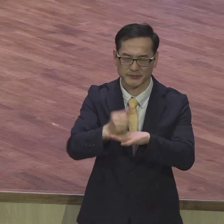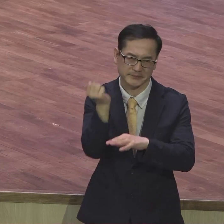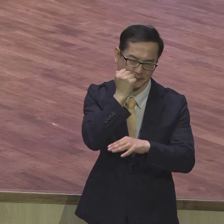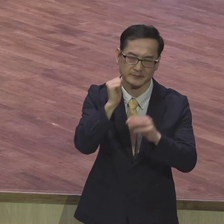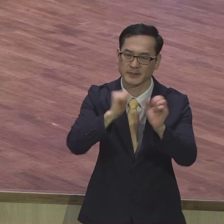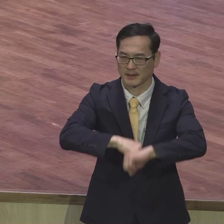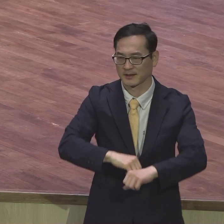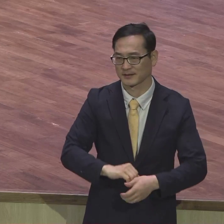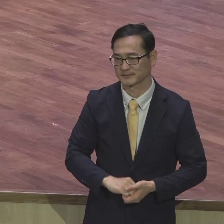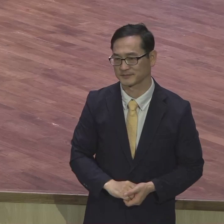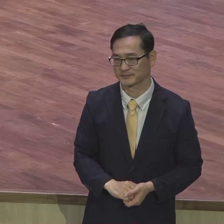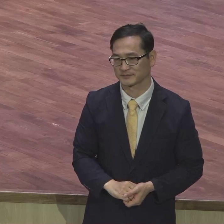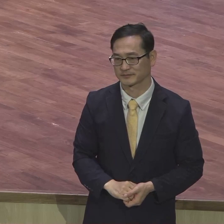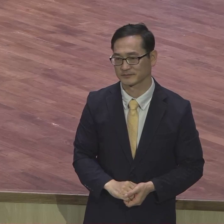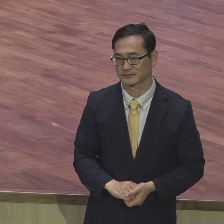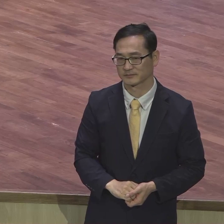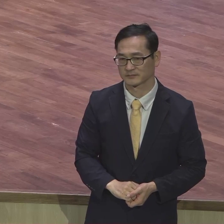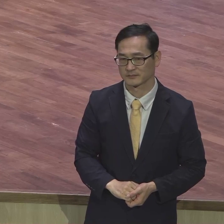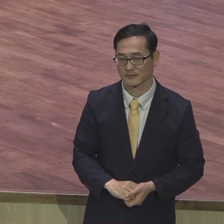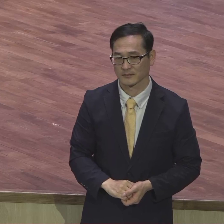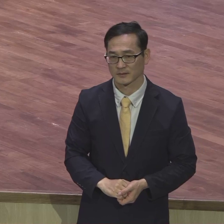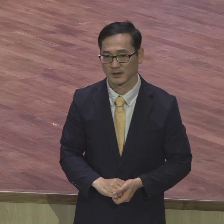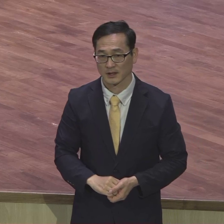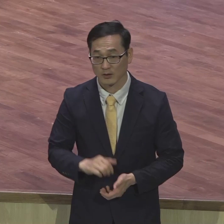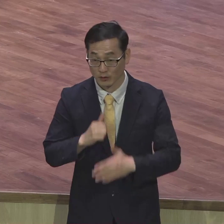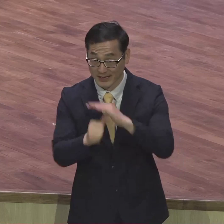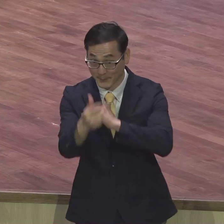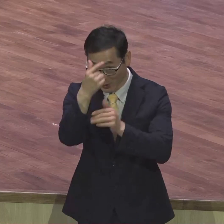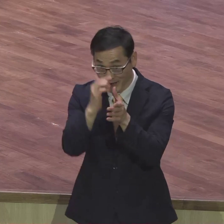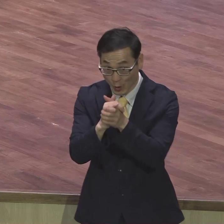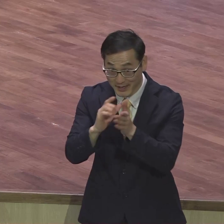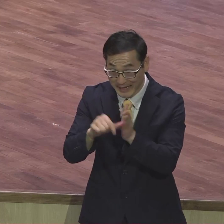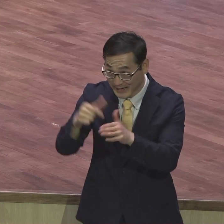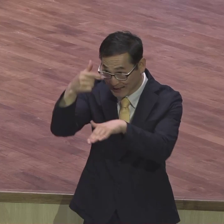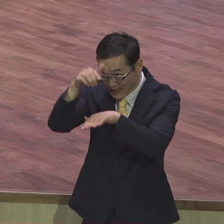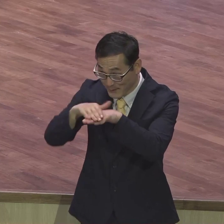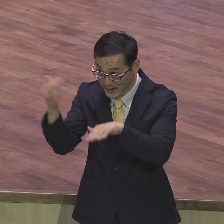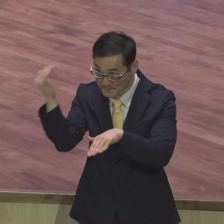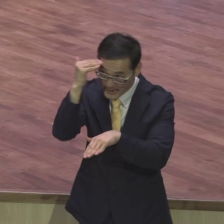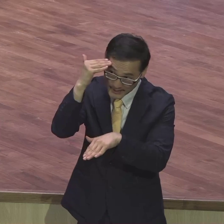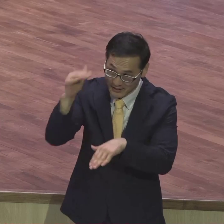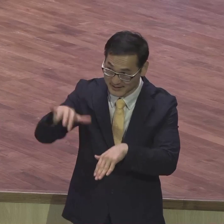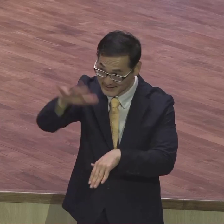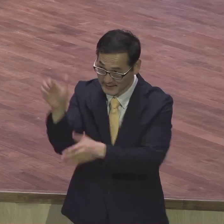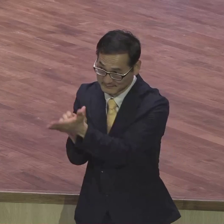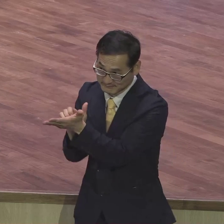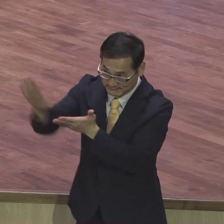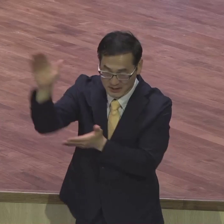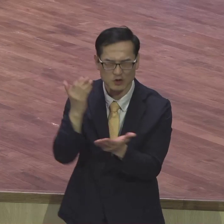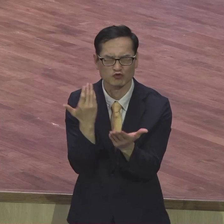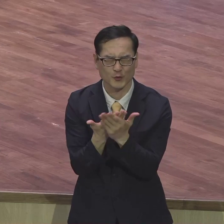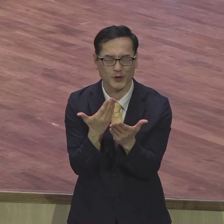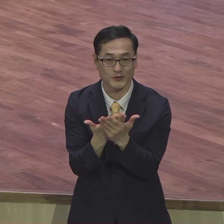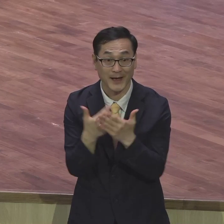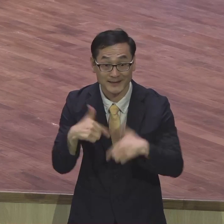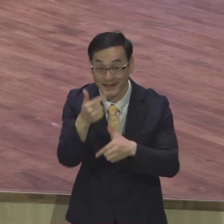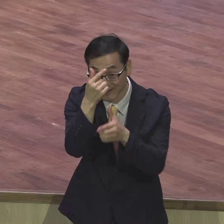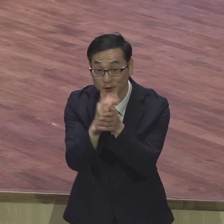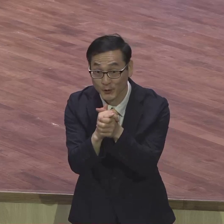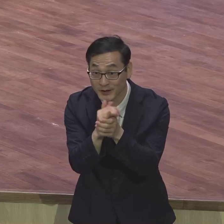장로님들이 늘 대피기도 할 때마다 예배를 방해하는 허감 저주의 세력은 이방에서 떠나게 하여 주옵사사 은혜받지